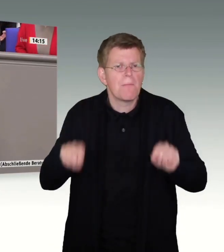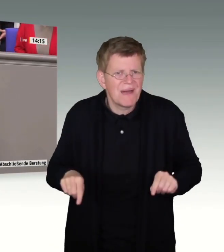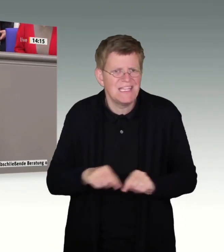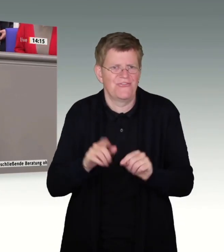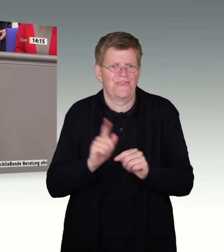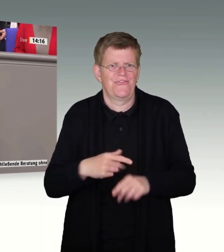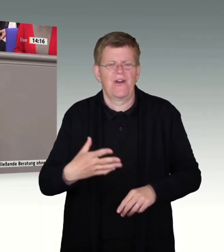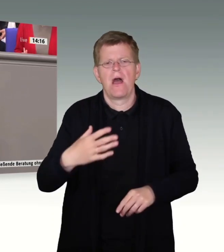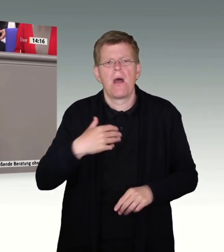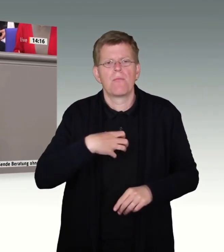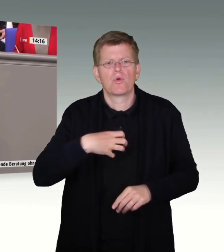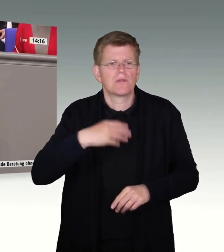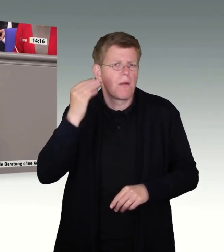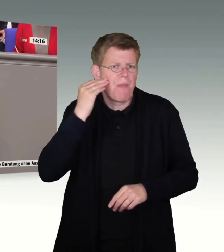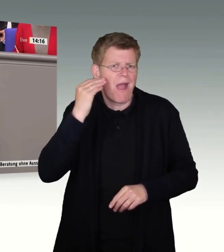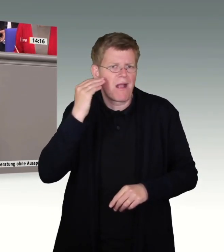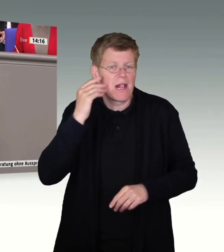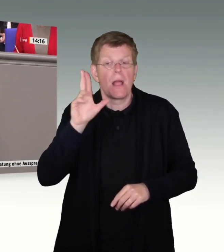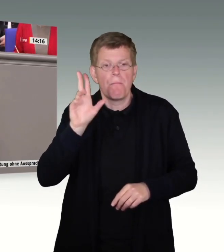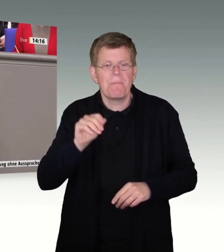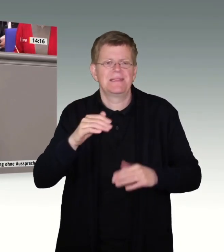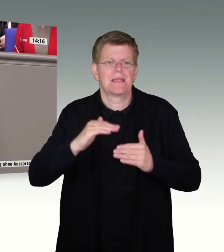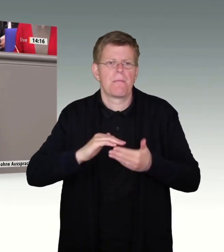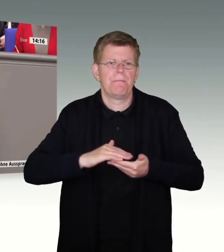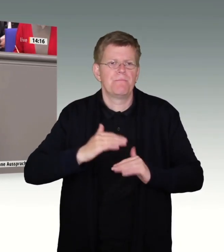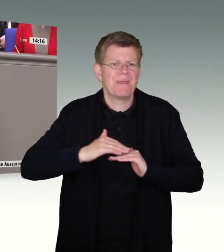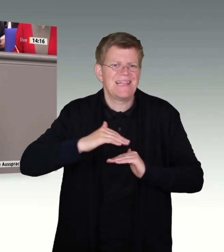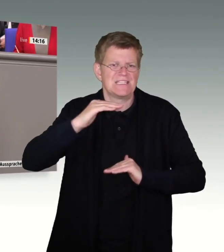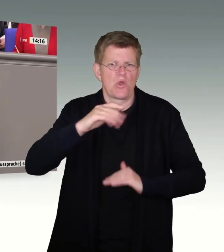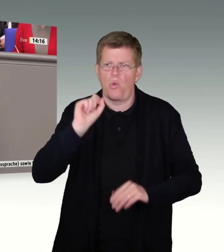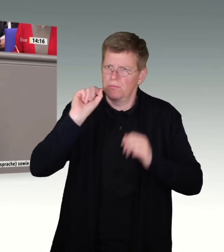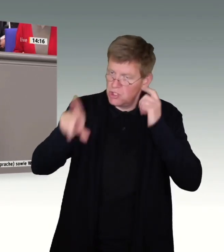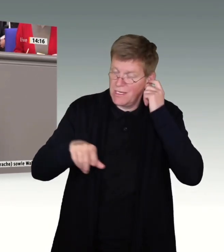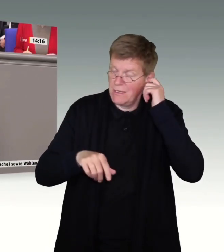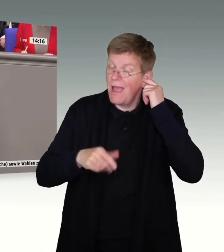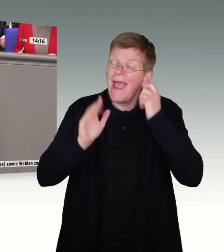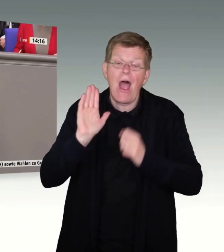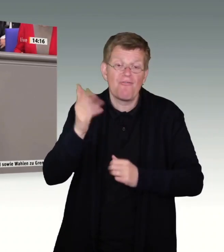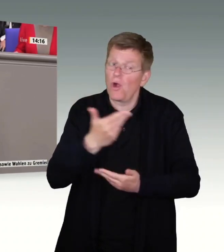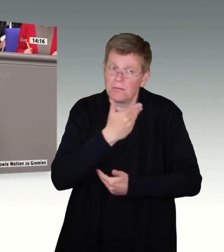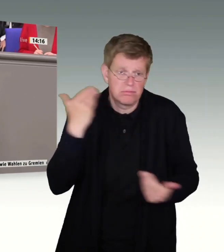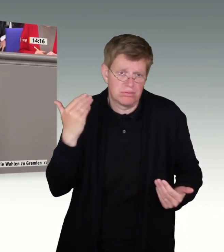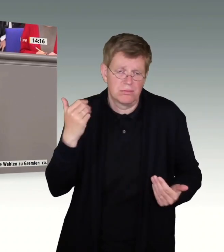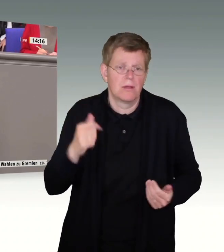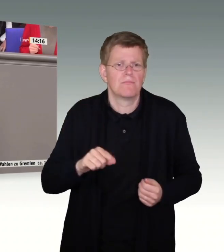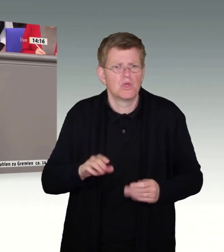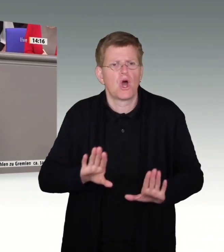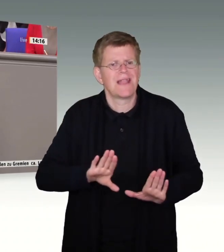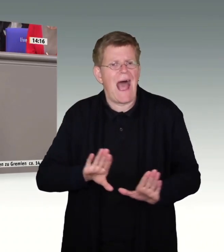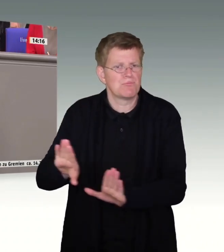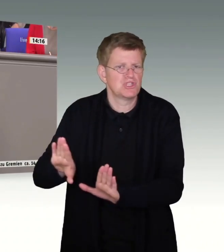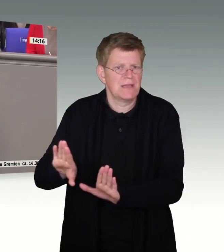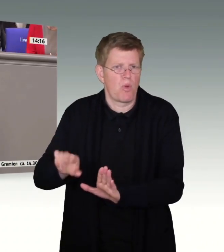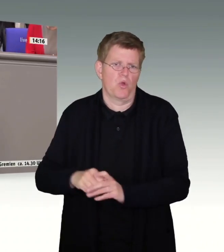an Bundeskanzlerin Merkel, eine Petition. Alles ohne Erfolg. Es war am Ende eine Abschiebung, die uns als Gesellschaft nur